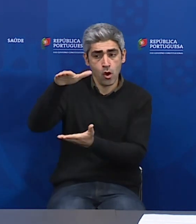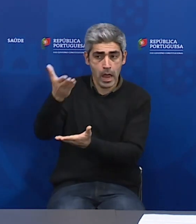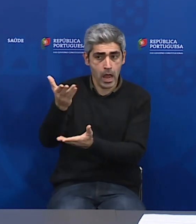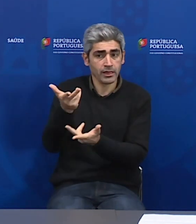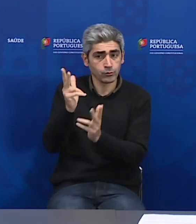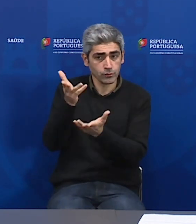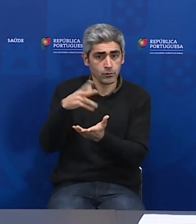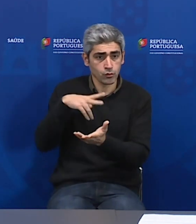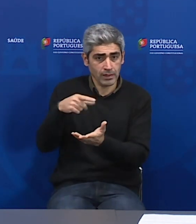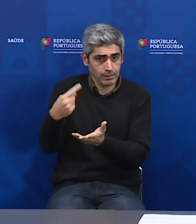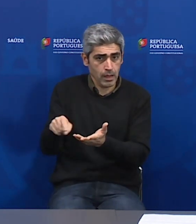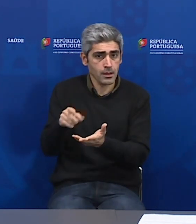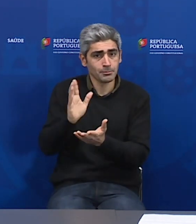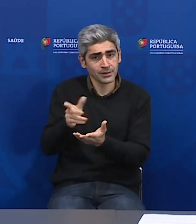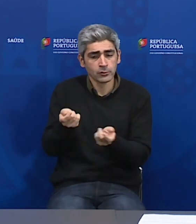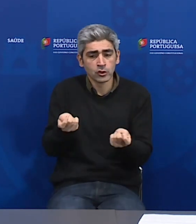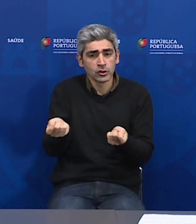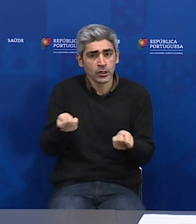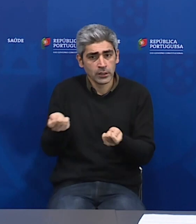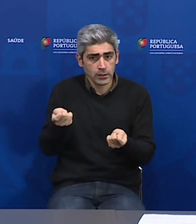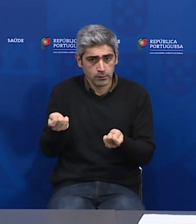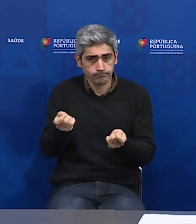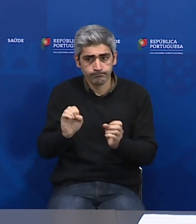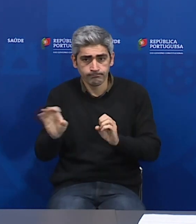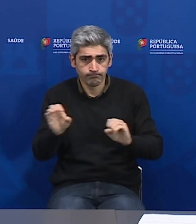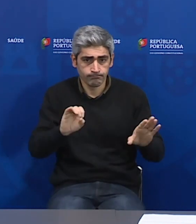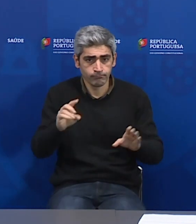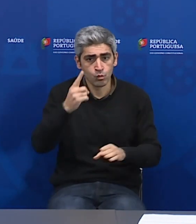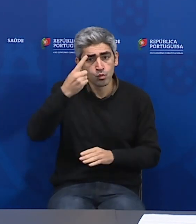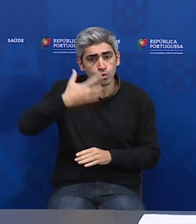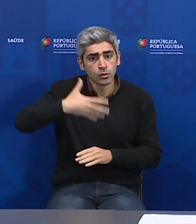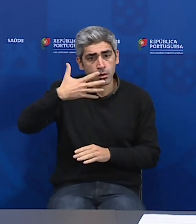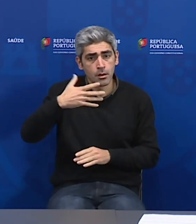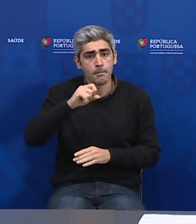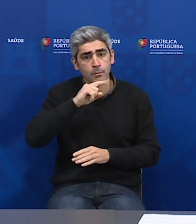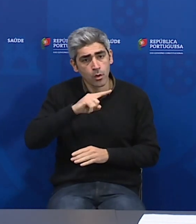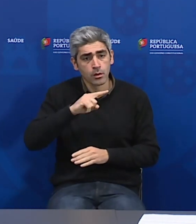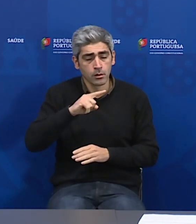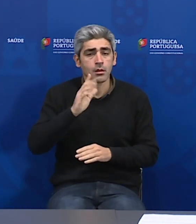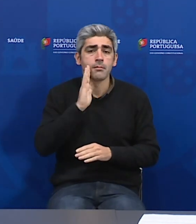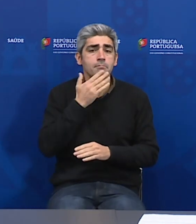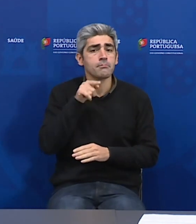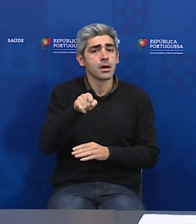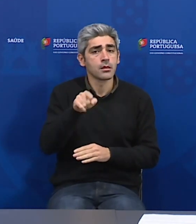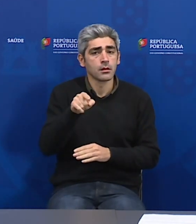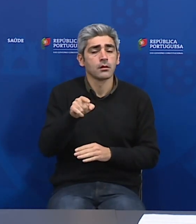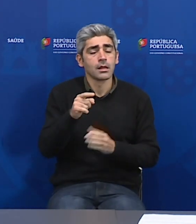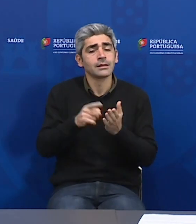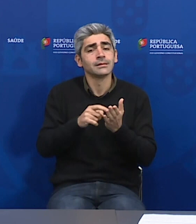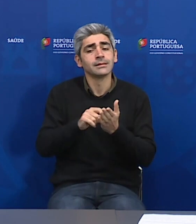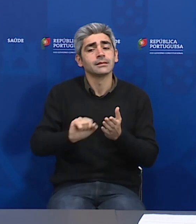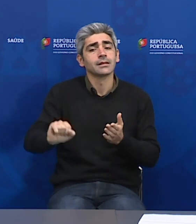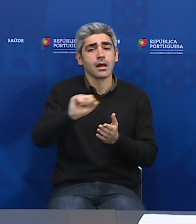que o país tem e que tem que racionalizar, e que durante um dia pode, em função daquilo que são as